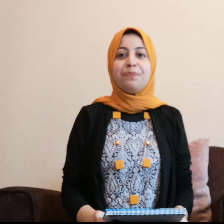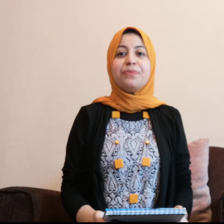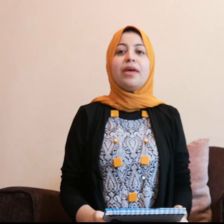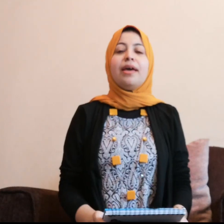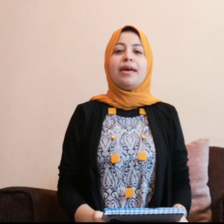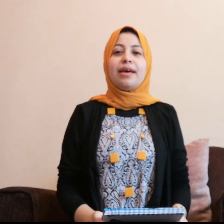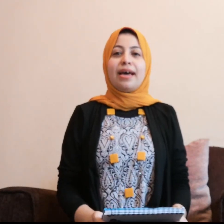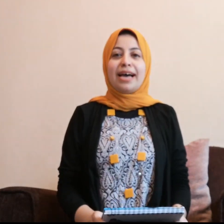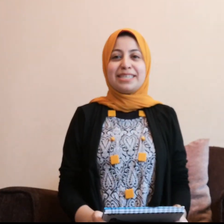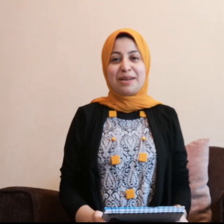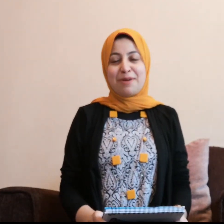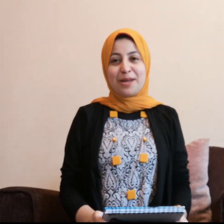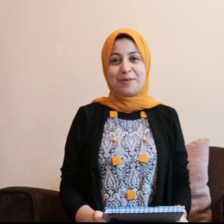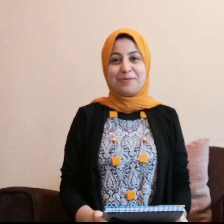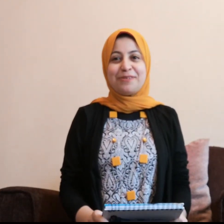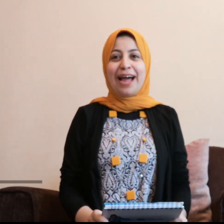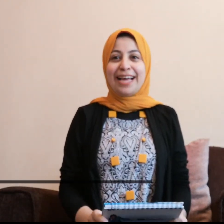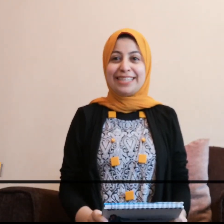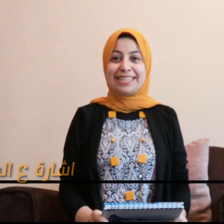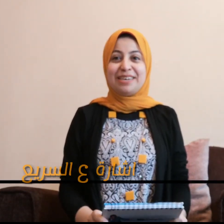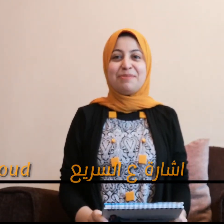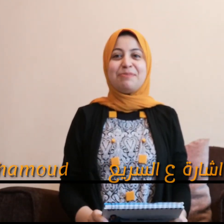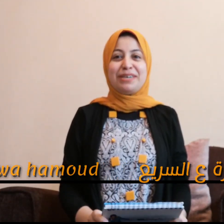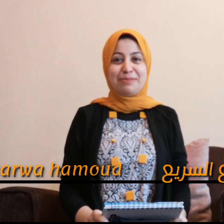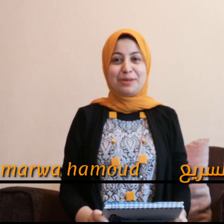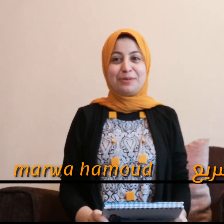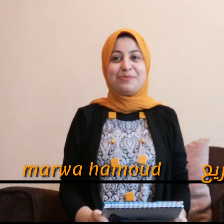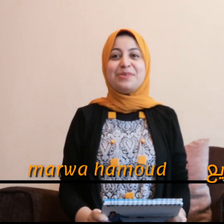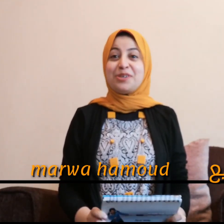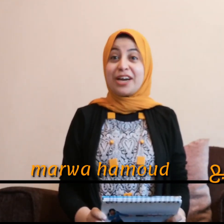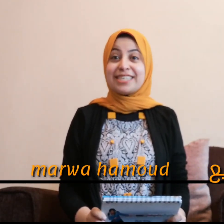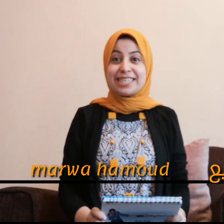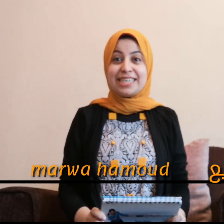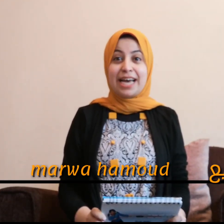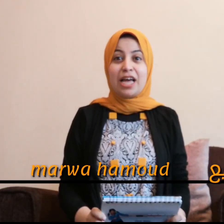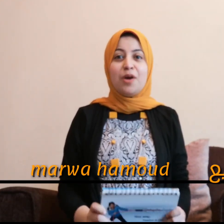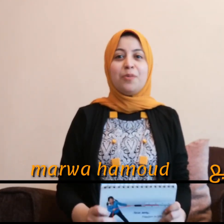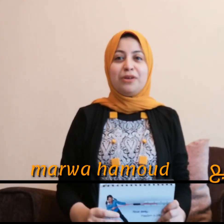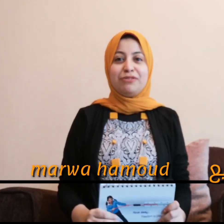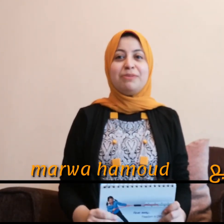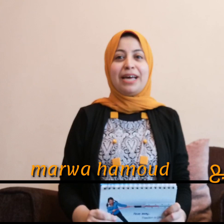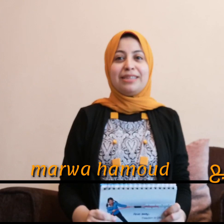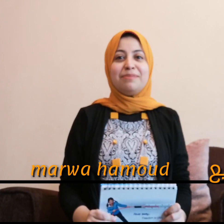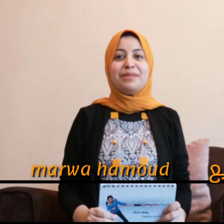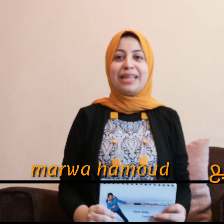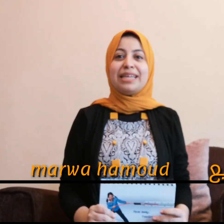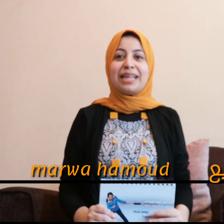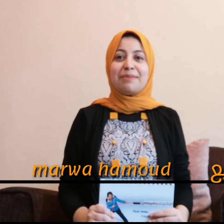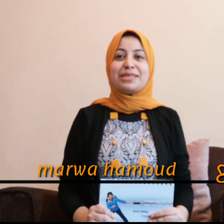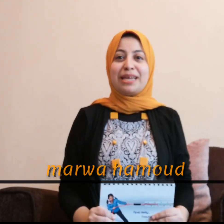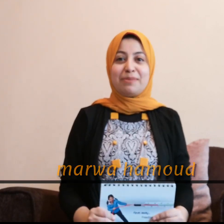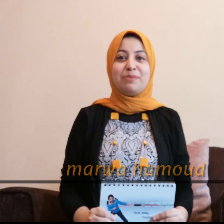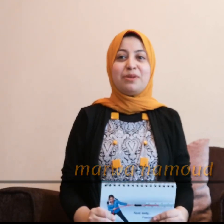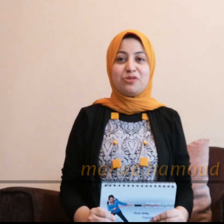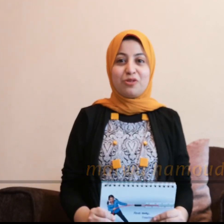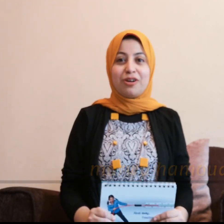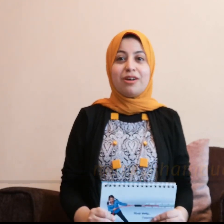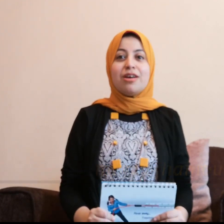السلام عليكم في حلقة جديدة من برنامجكم إشارة السريع واللي فيه بنقدم من ثلاث لخمس كلمات بالإشارة